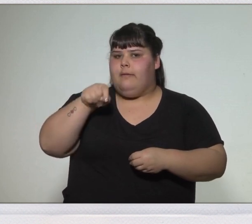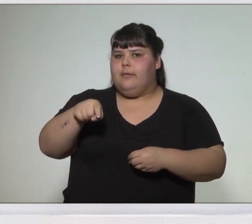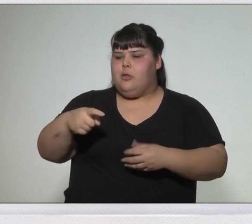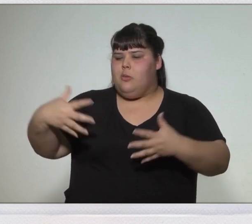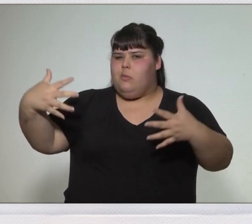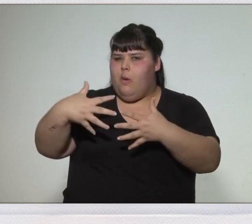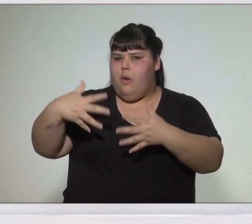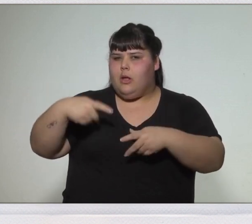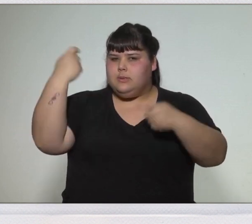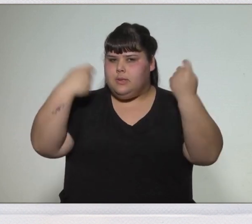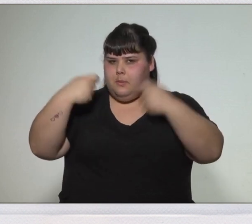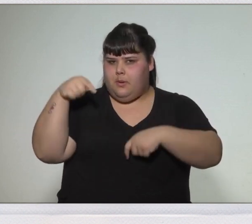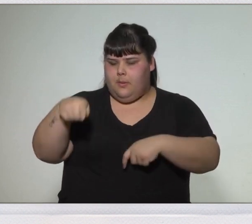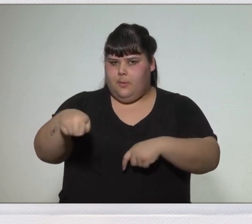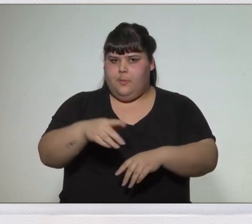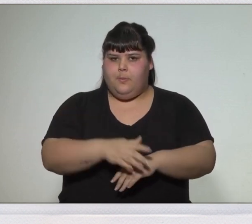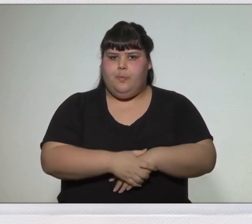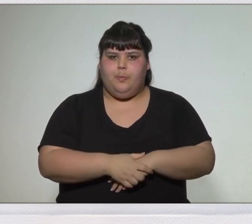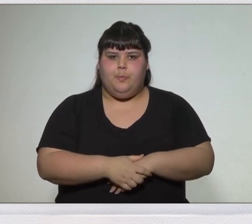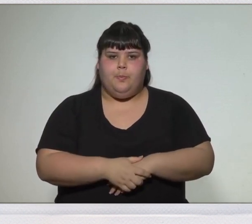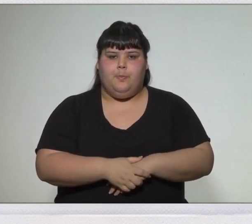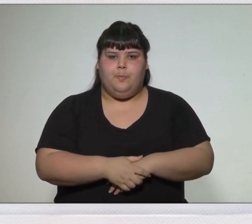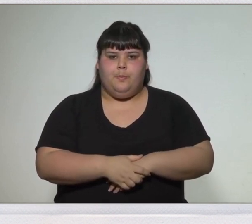en la campaña del Paraguay.